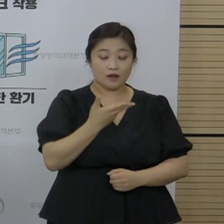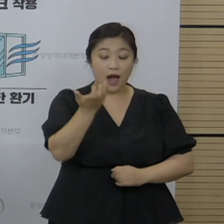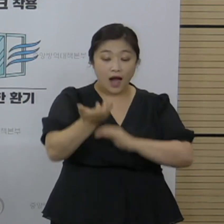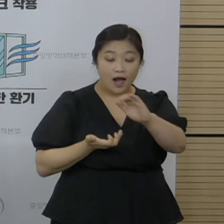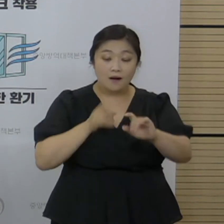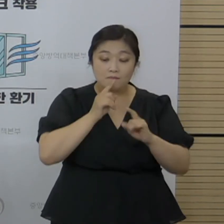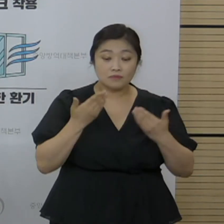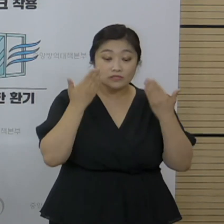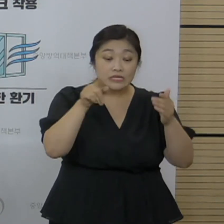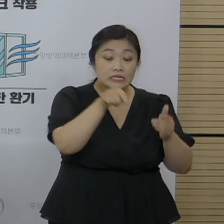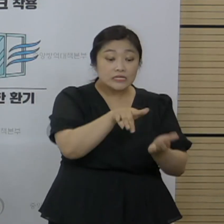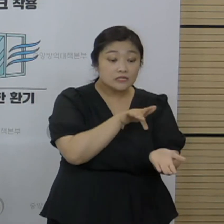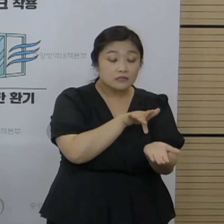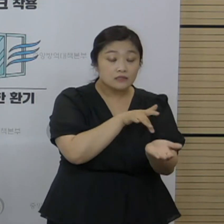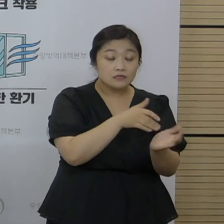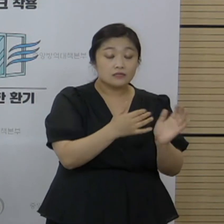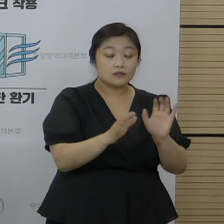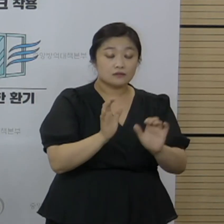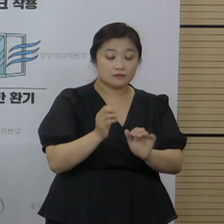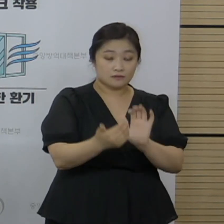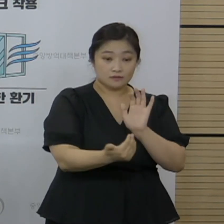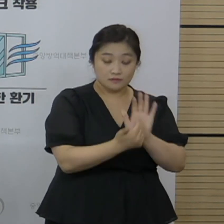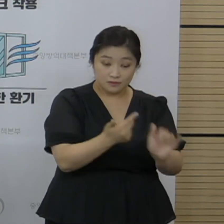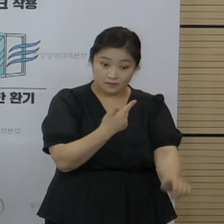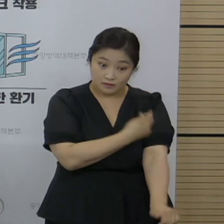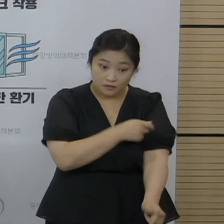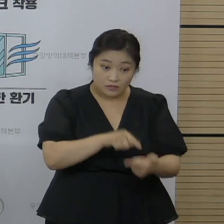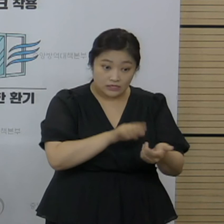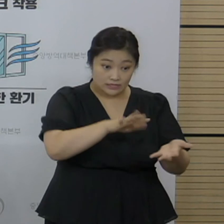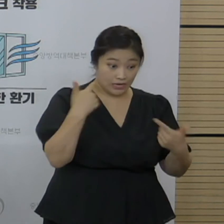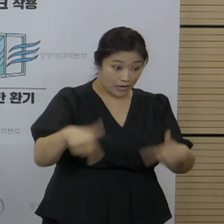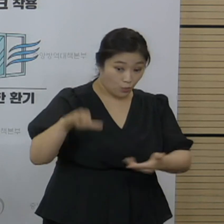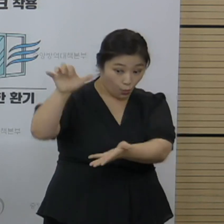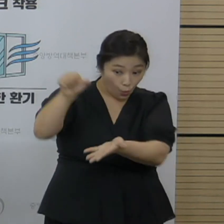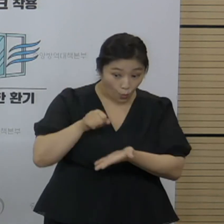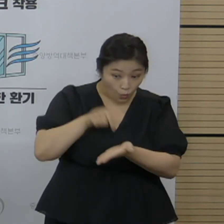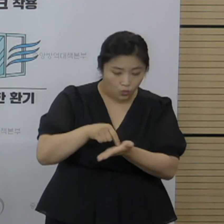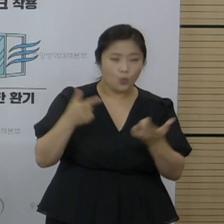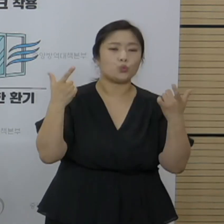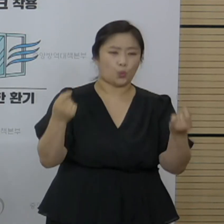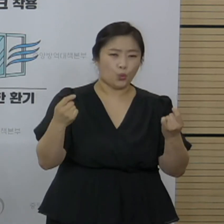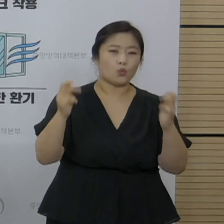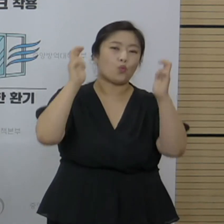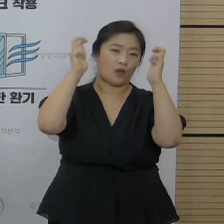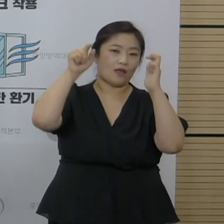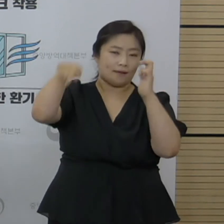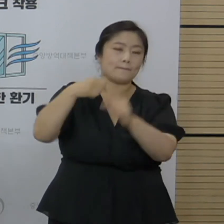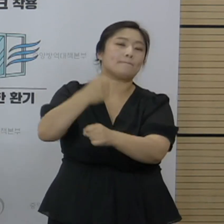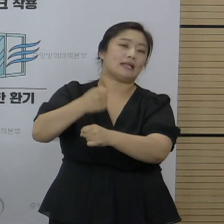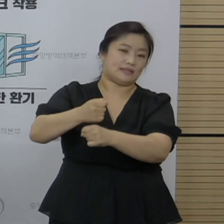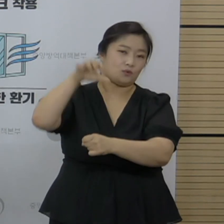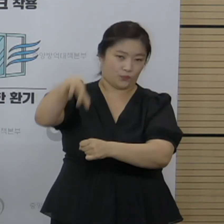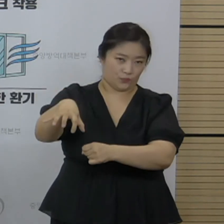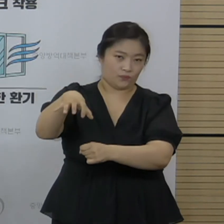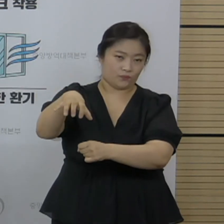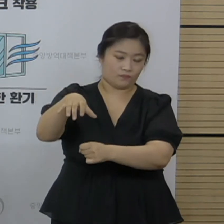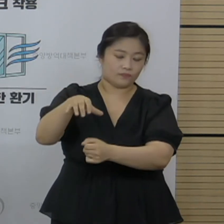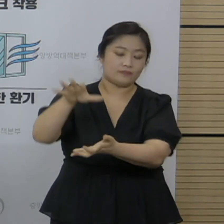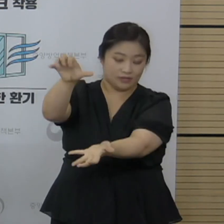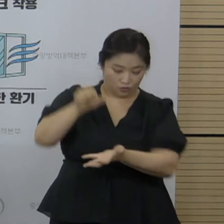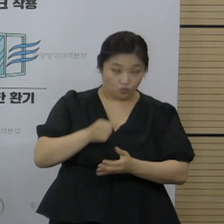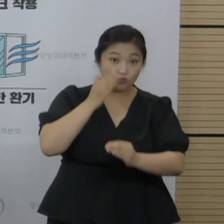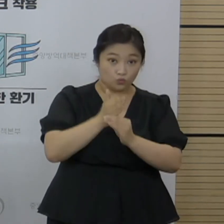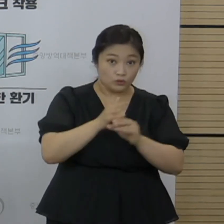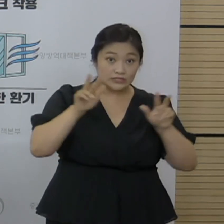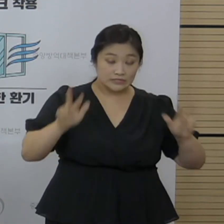말씀드린 대로 이 백신은 지금 저희가 계속 들어오고 있는 동일한 제조소에서 제조된 백신입니다. 그리고